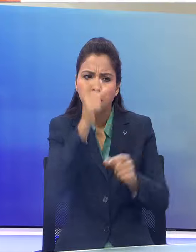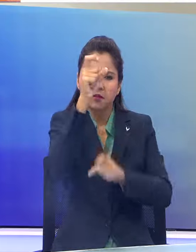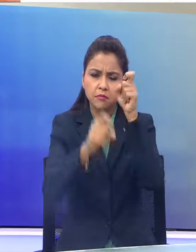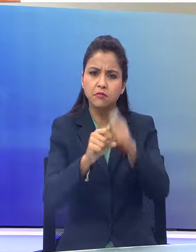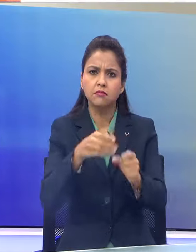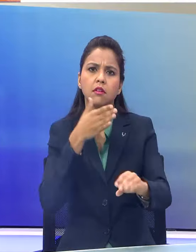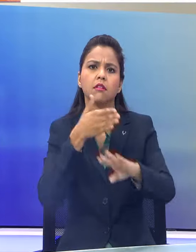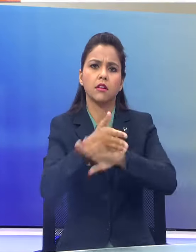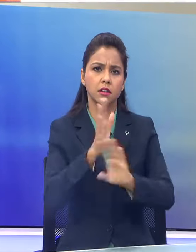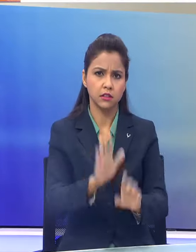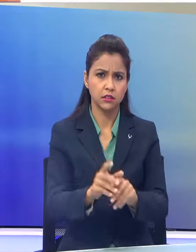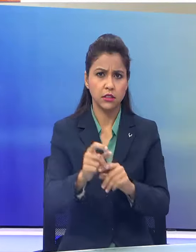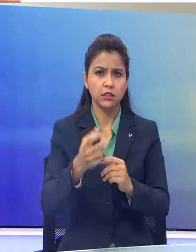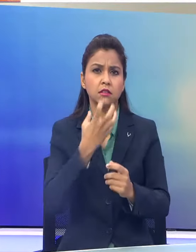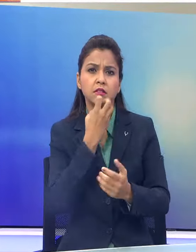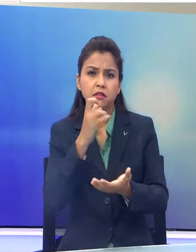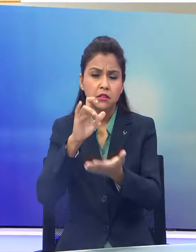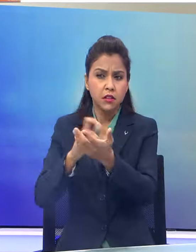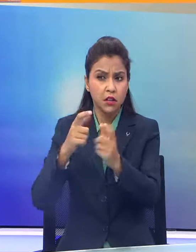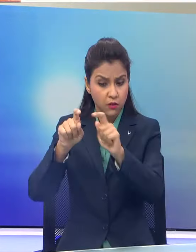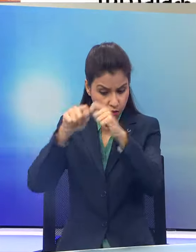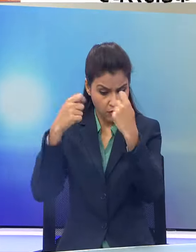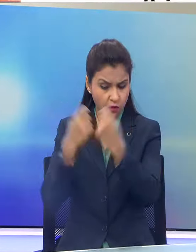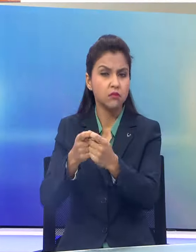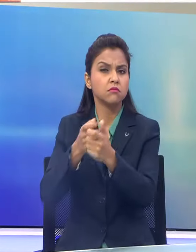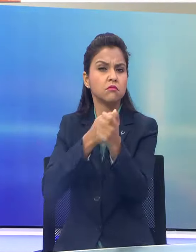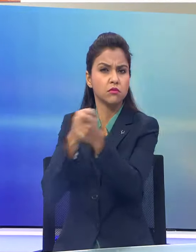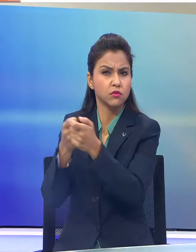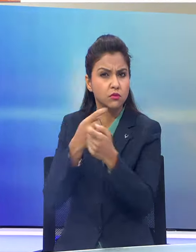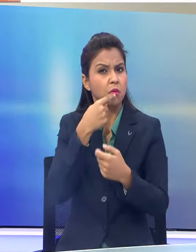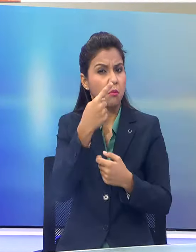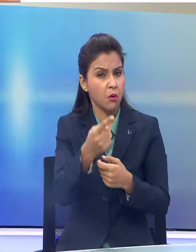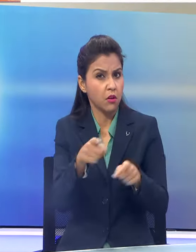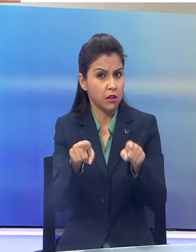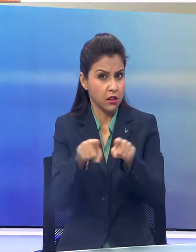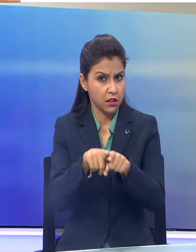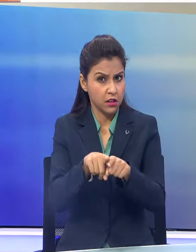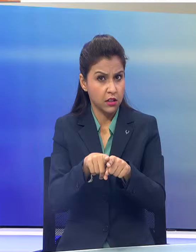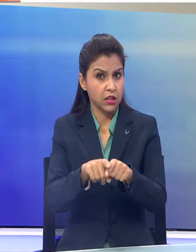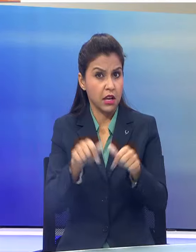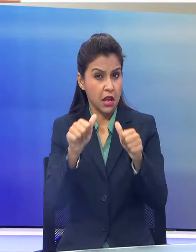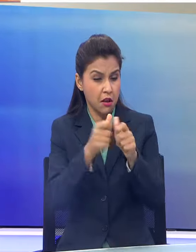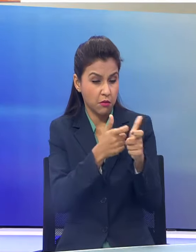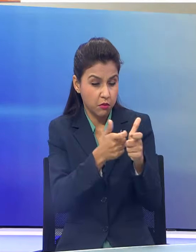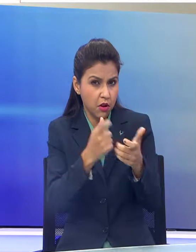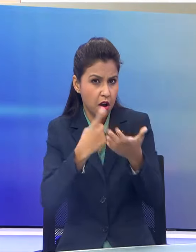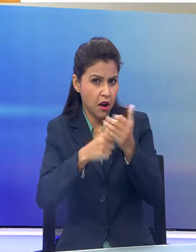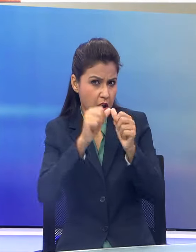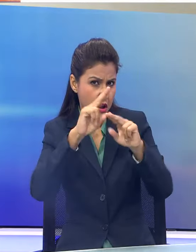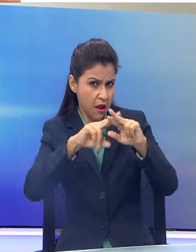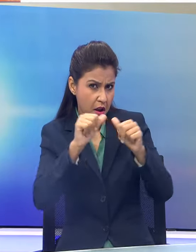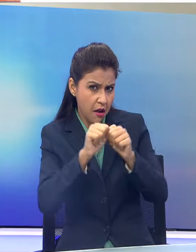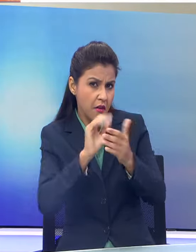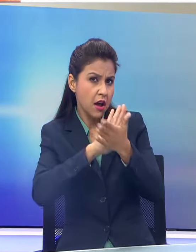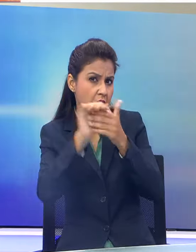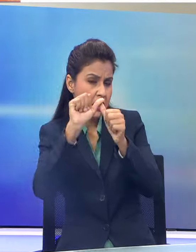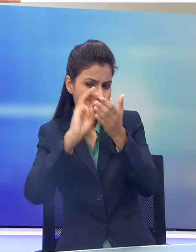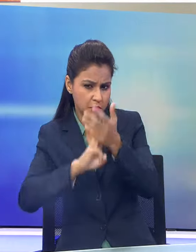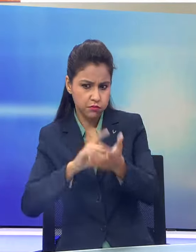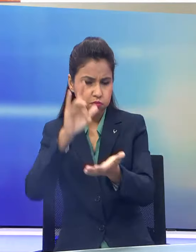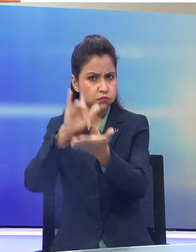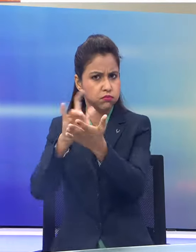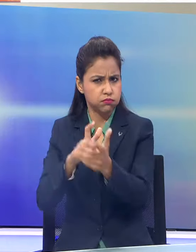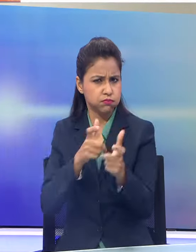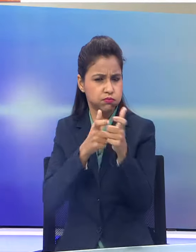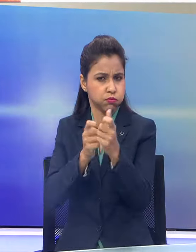गए है अस्राइली सेना की ओर से कहागिया है कि उसकी एफ़ोस के नेरफाह में हमास के एक ठिकाने पर हमला किया